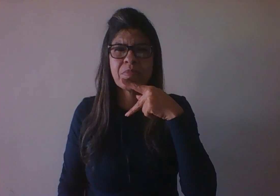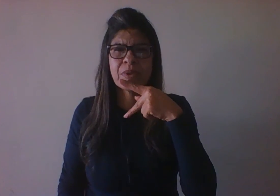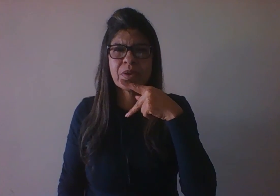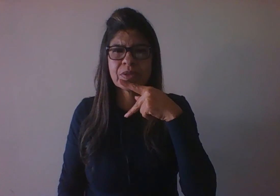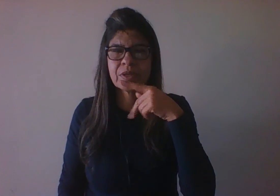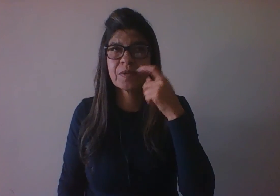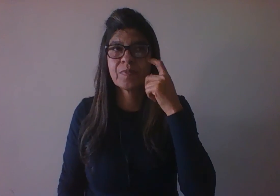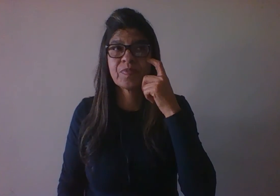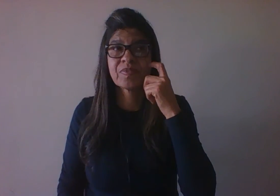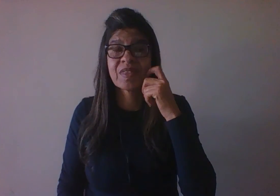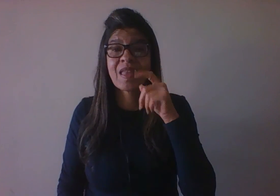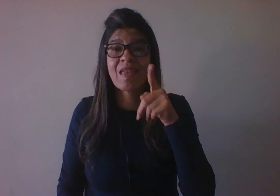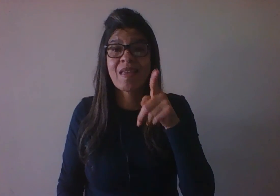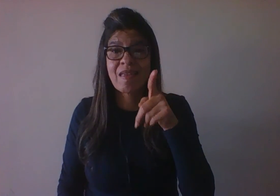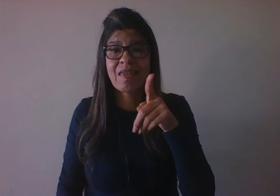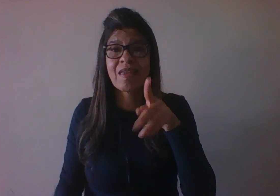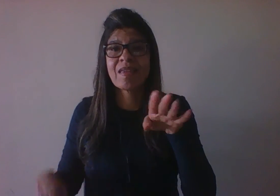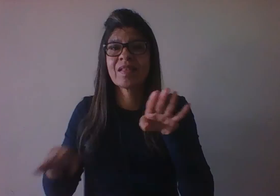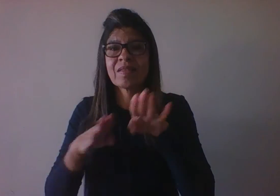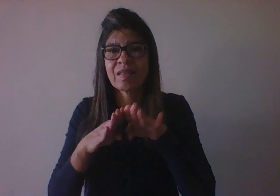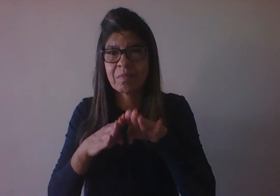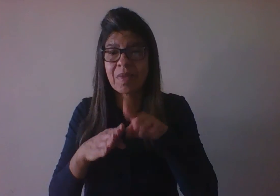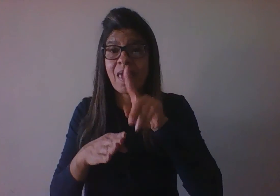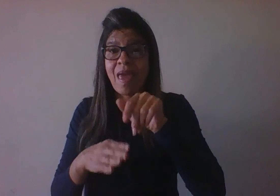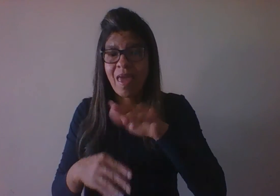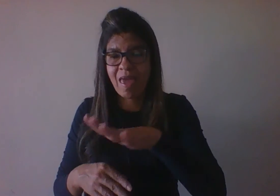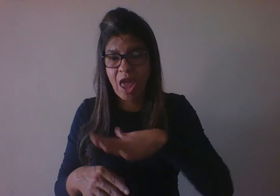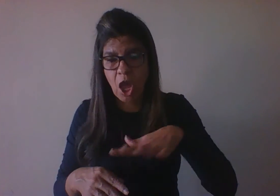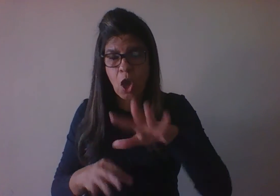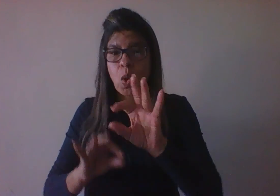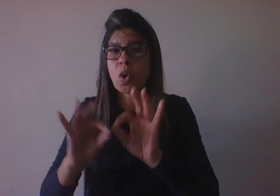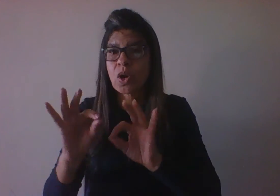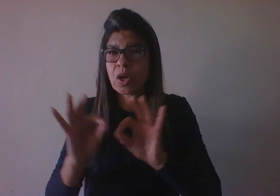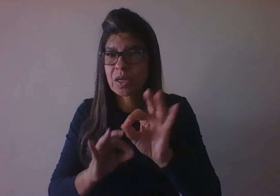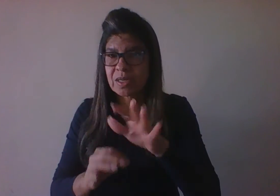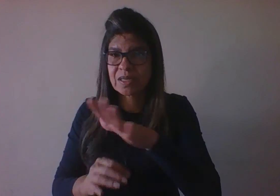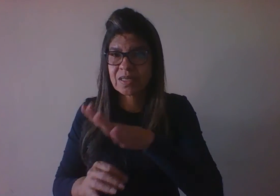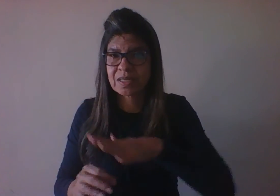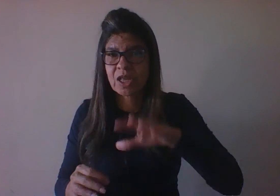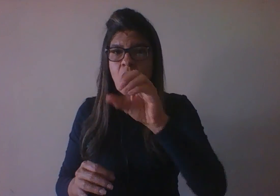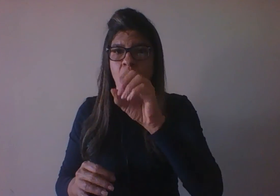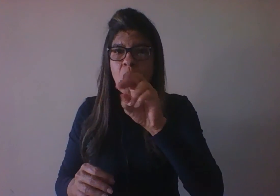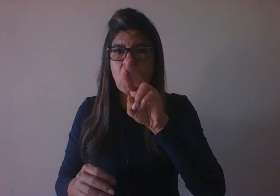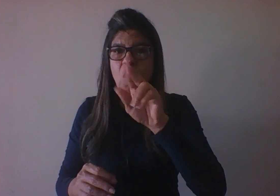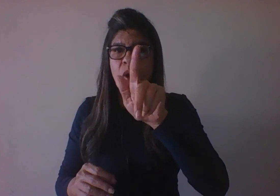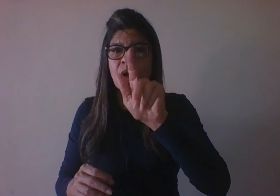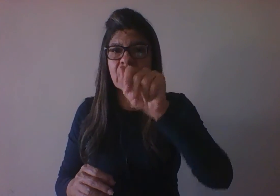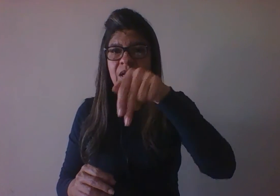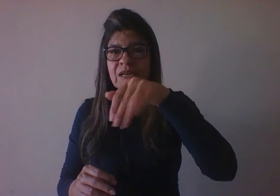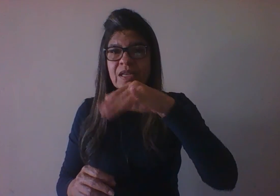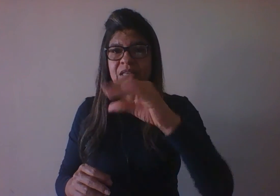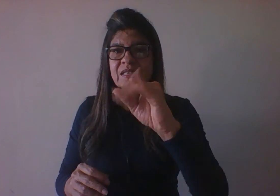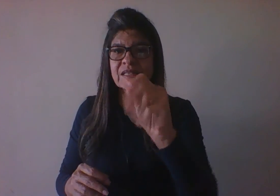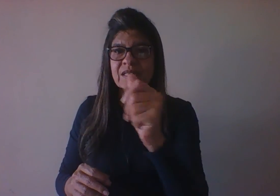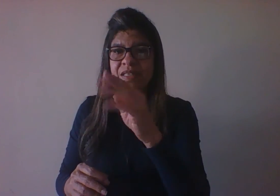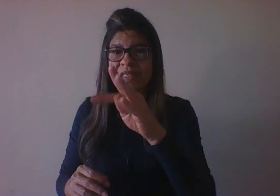ele também trabalha com fases do desenvolvimento semelhante a Freud, mas Freud elenca que a grande mobilização